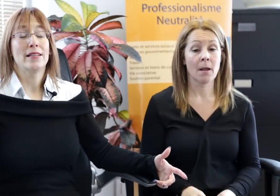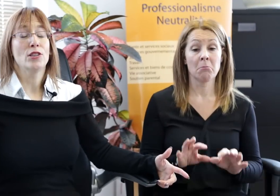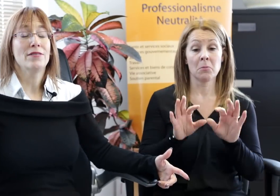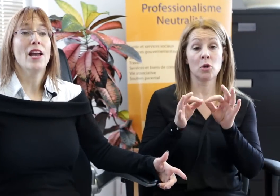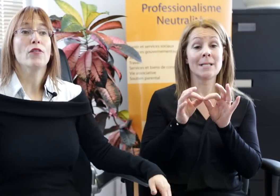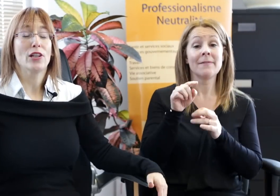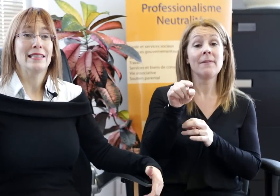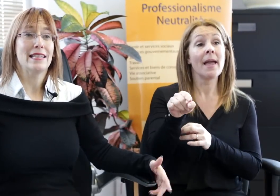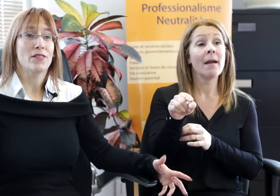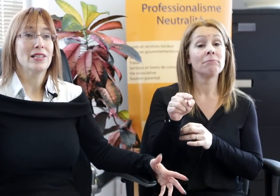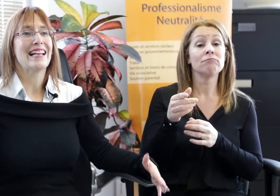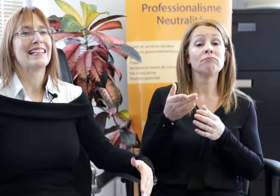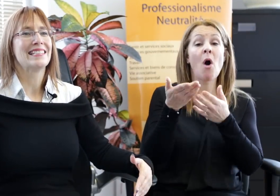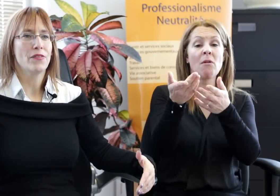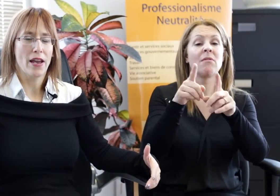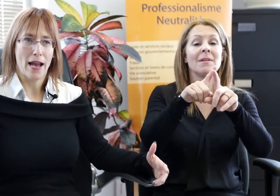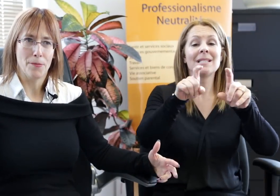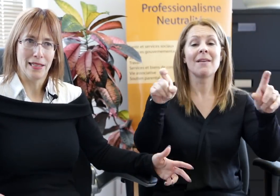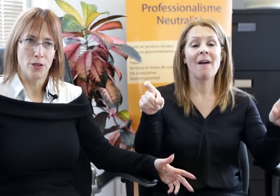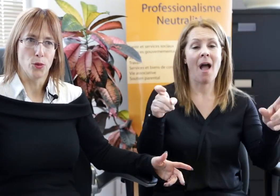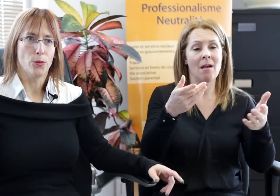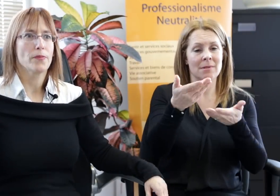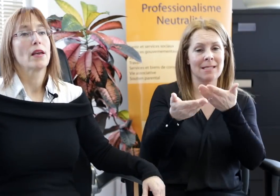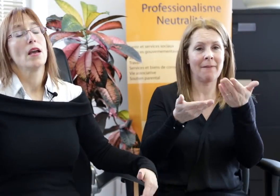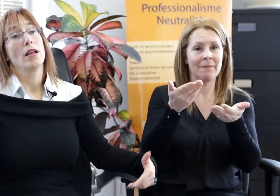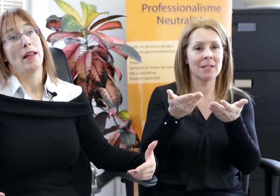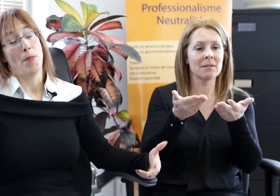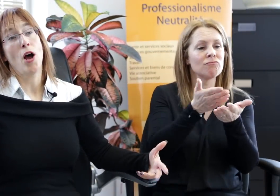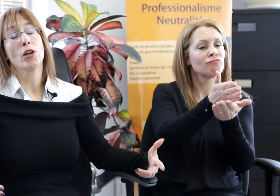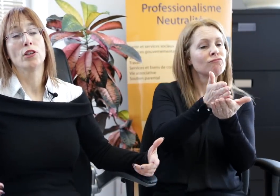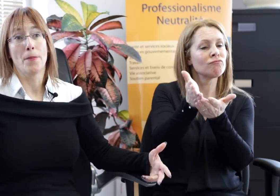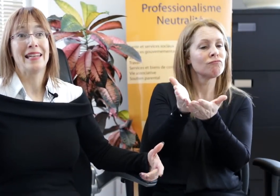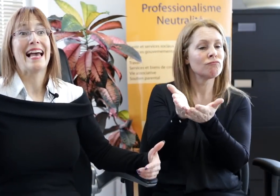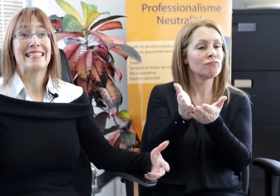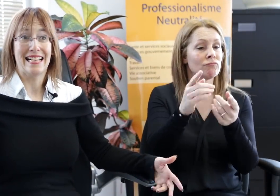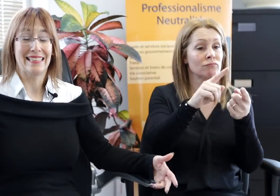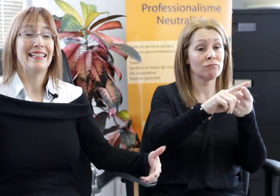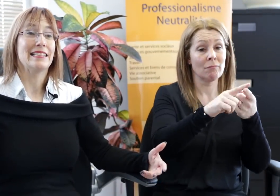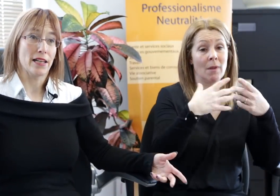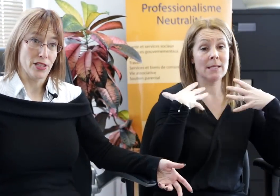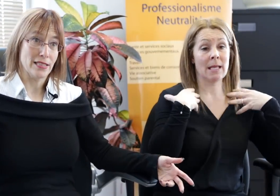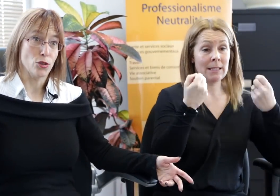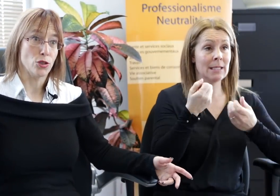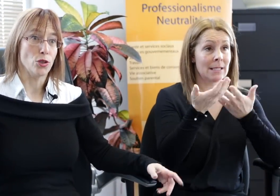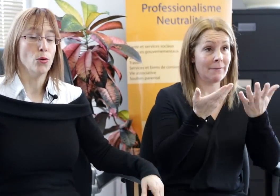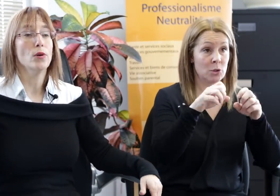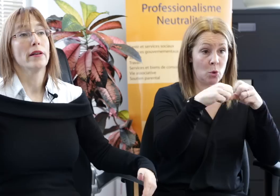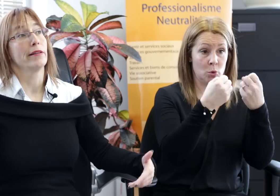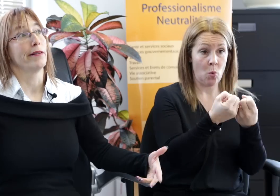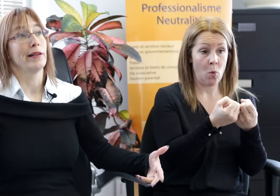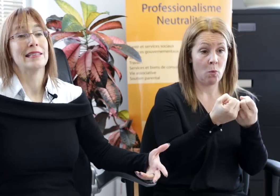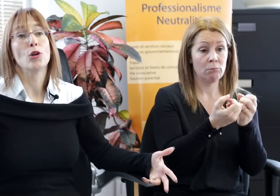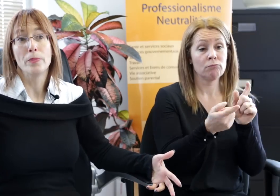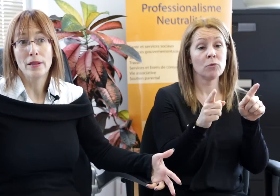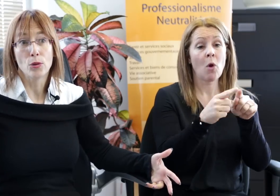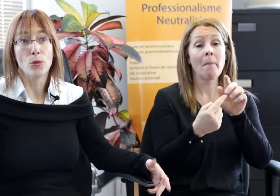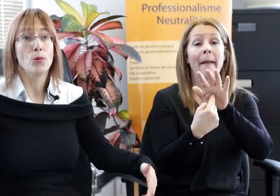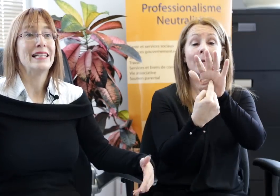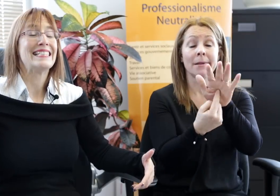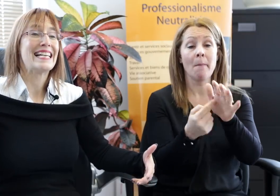CIME offre des services dans différents milieux. D'abord, le domaine de la santé et des services sociaux, dans les hôpitaux, les